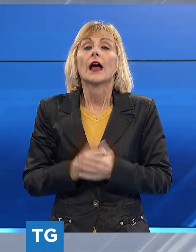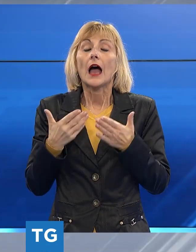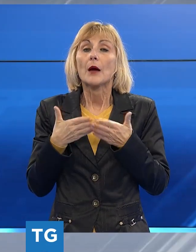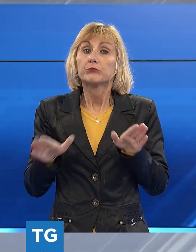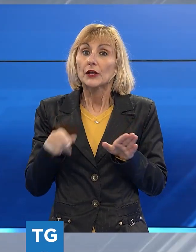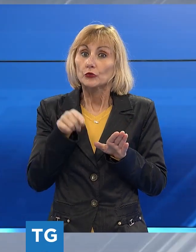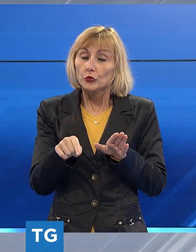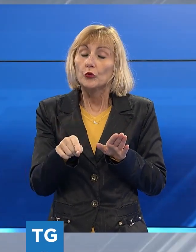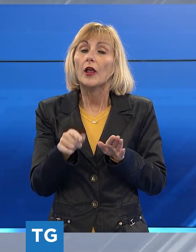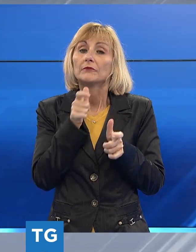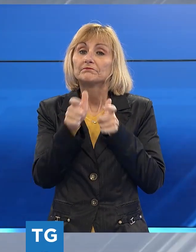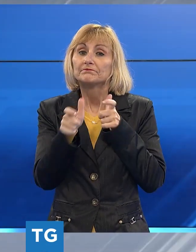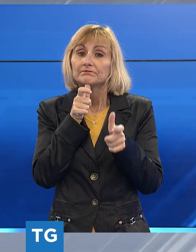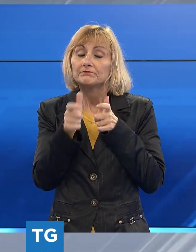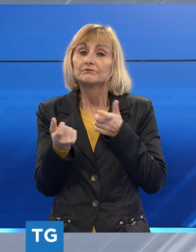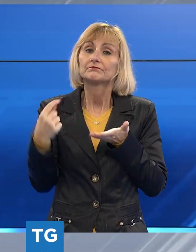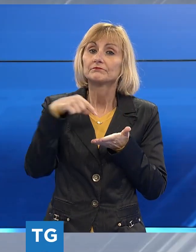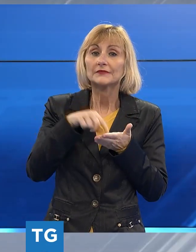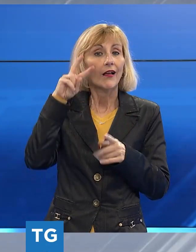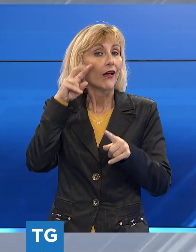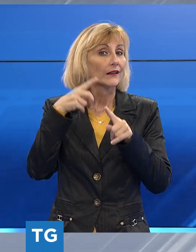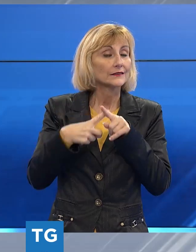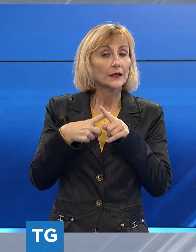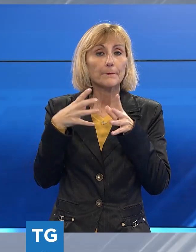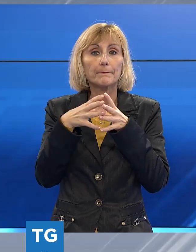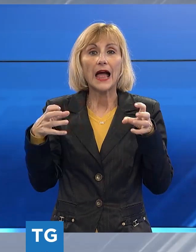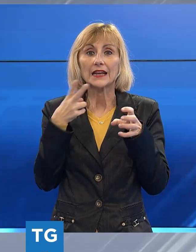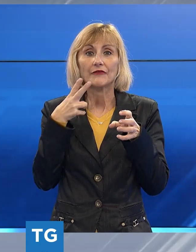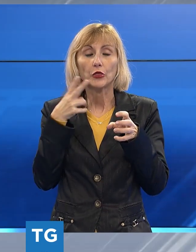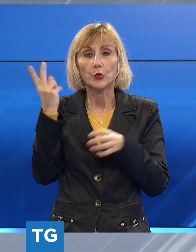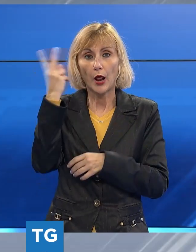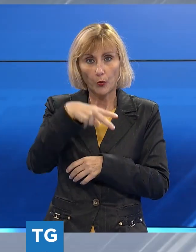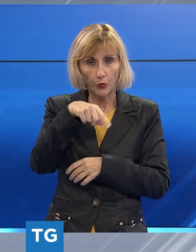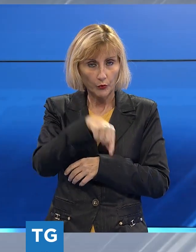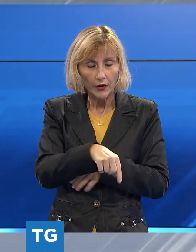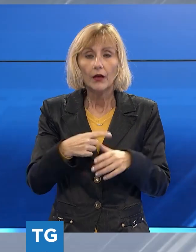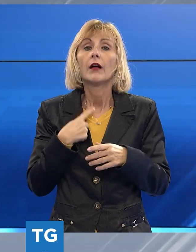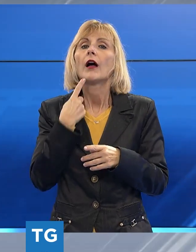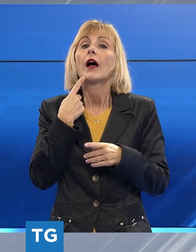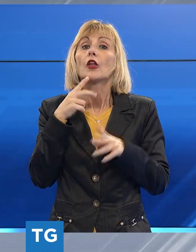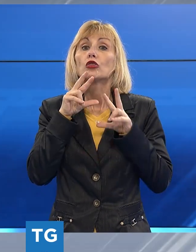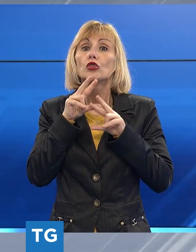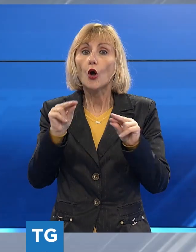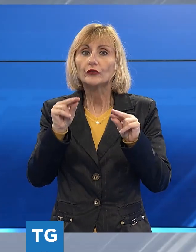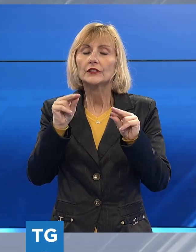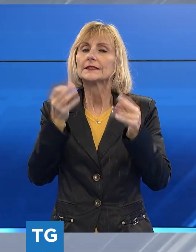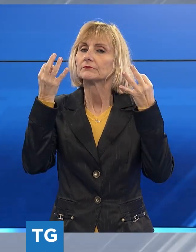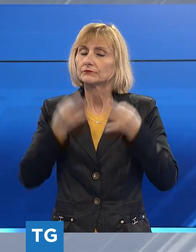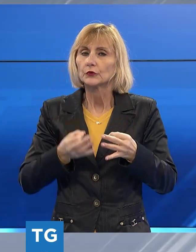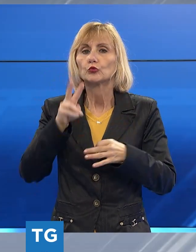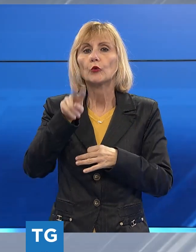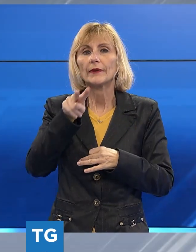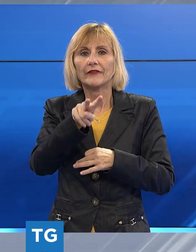torniamo ad occuparci dell'ex Manifattural di Lucca. Dunque, adesso la notizia è certa, dal 2024